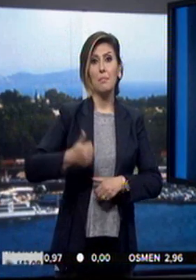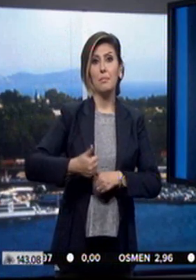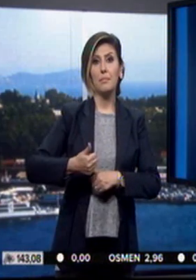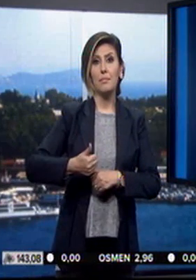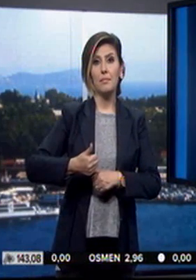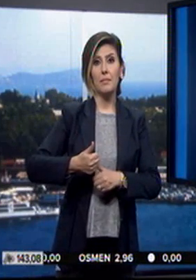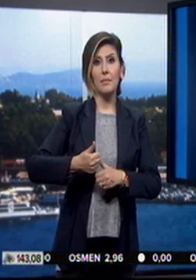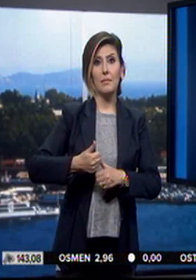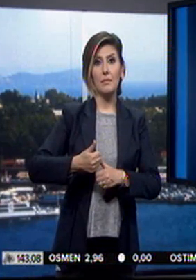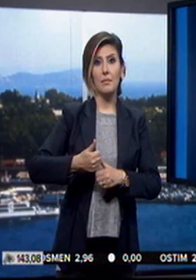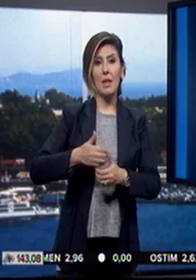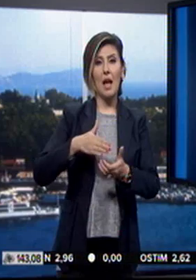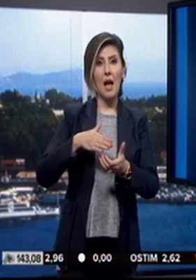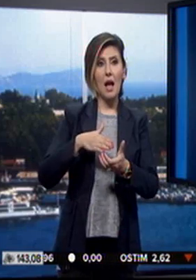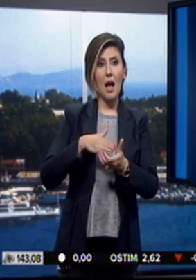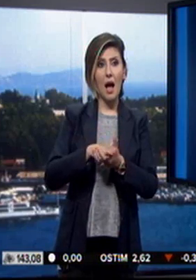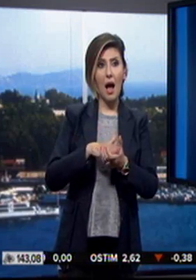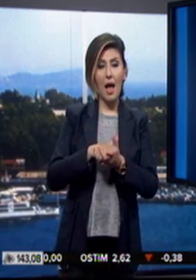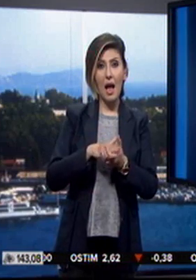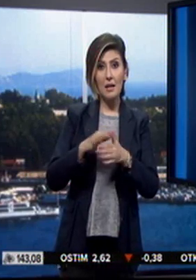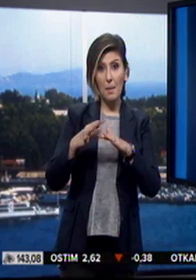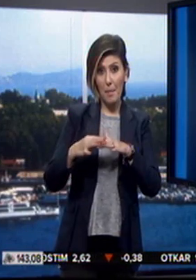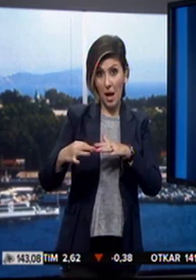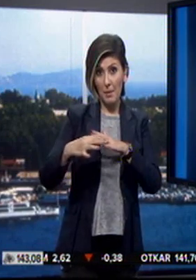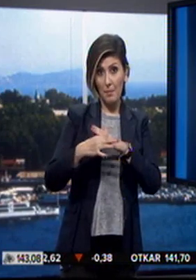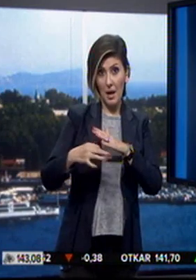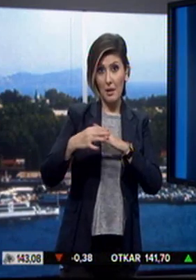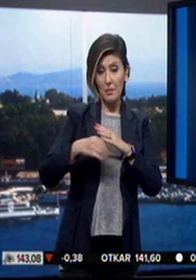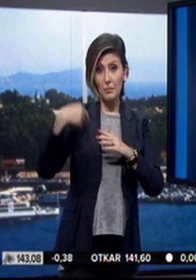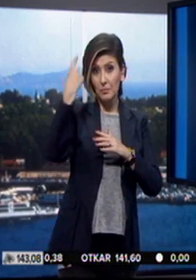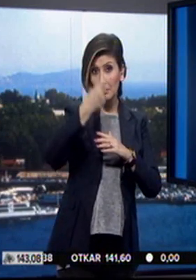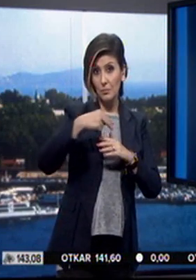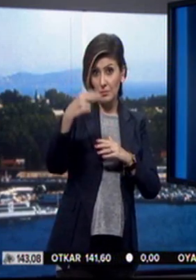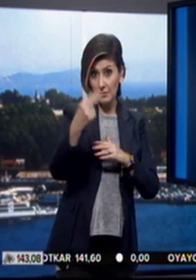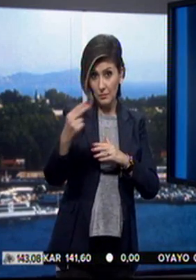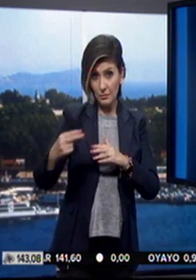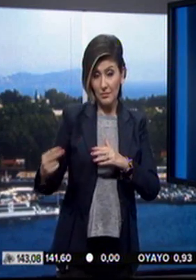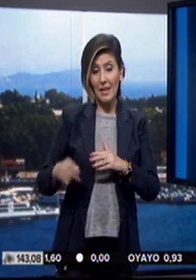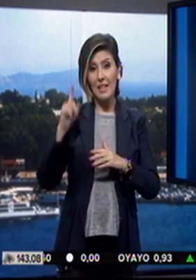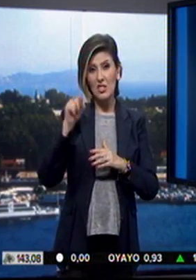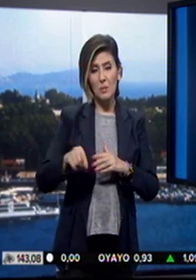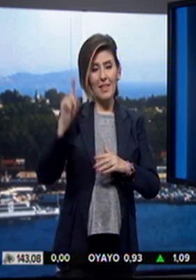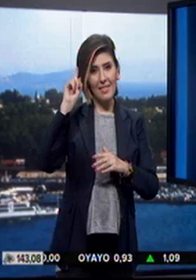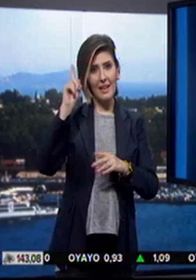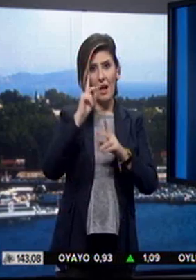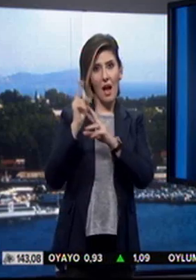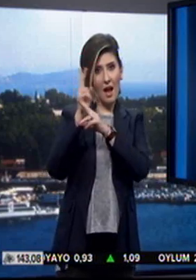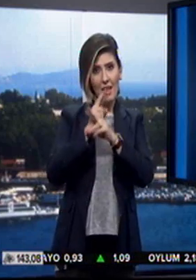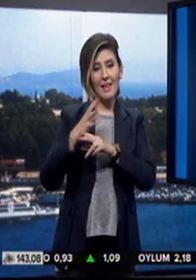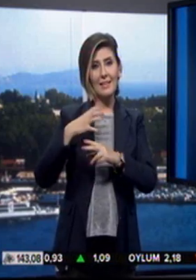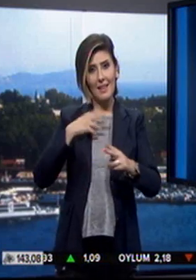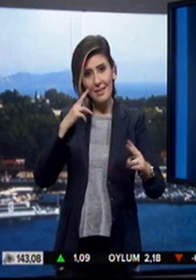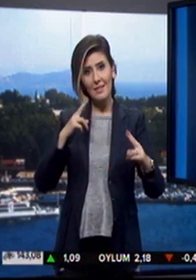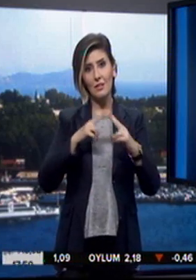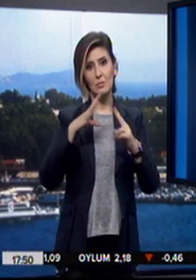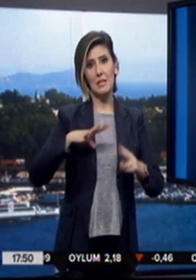Ayak parmaklarıyla Cumhurbaşkanı Recep Tayyip Erdoğan'ın portresini çizdi. Şimdi tek hayali kendisiyle tanışabilmek.